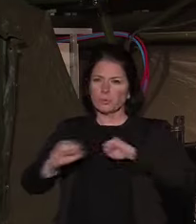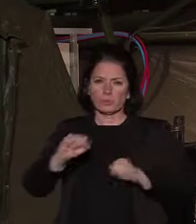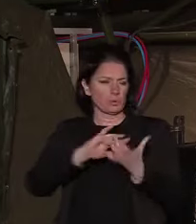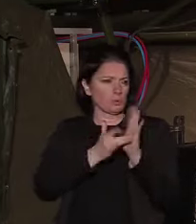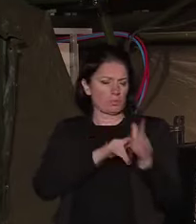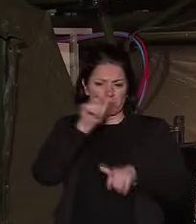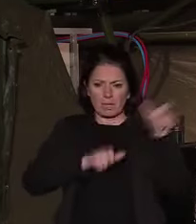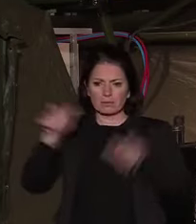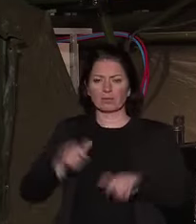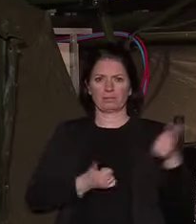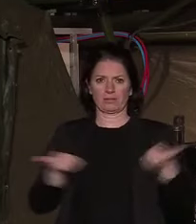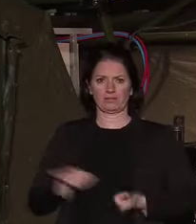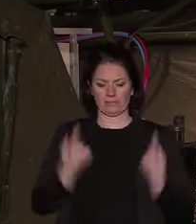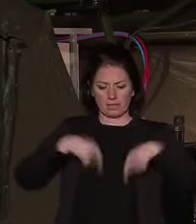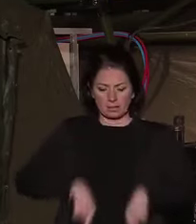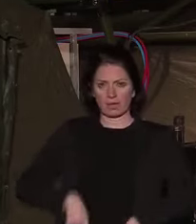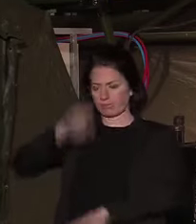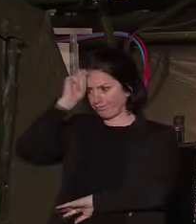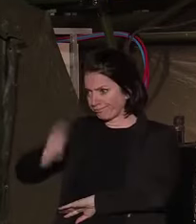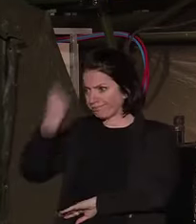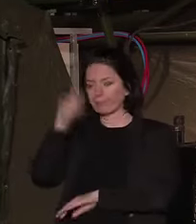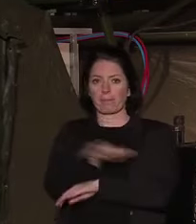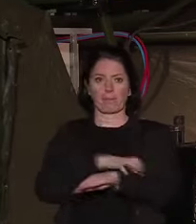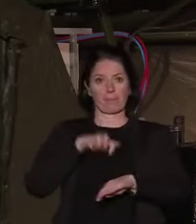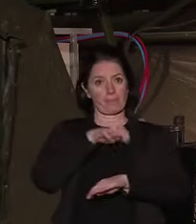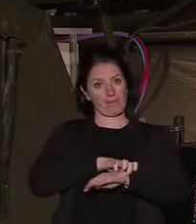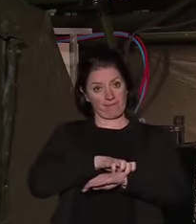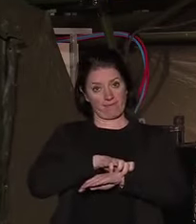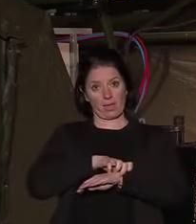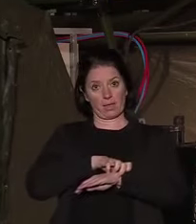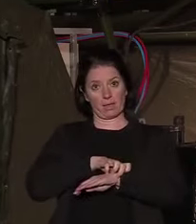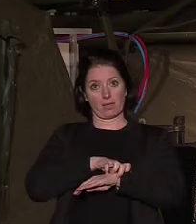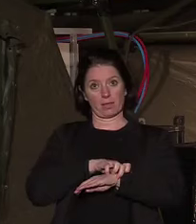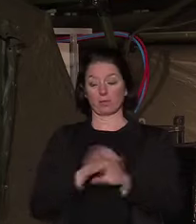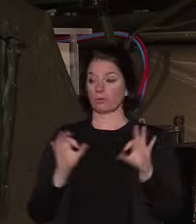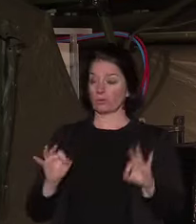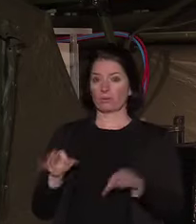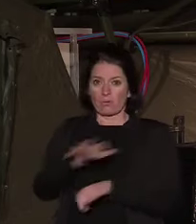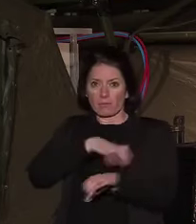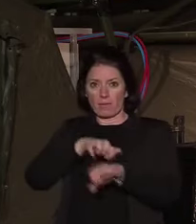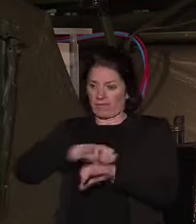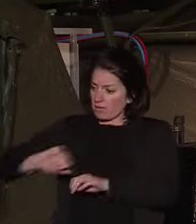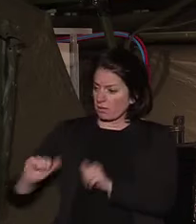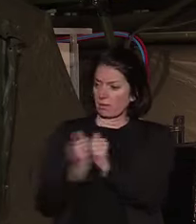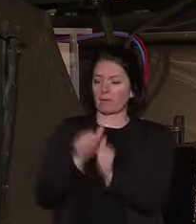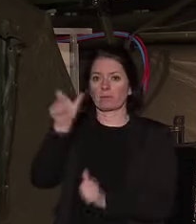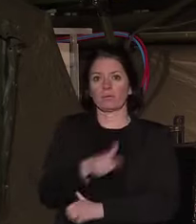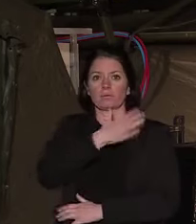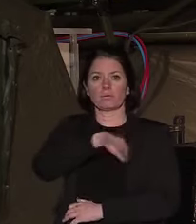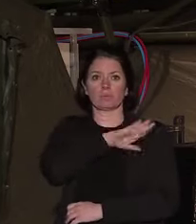Je veux saluer les préfets qui, ici, aux côtés des responsables sanitaires,